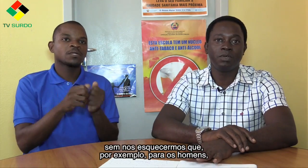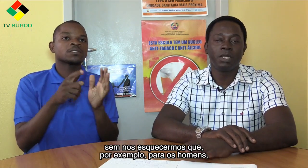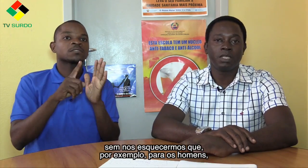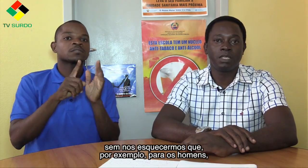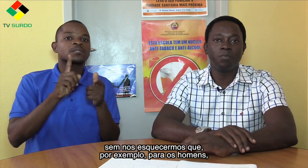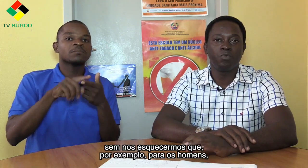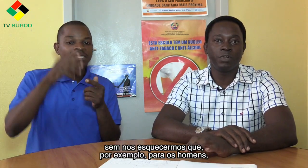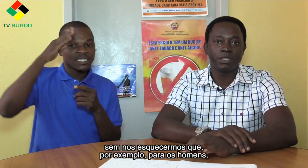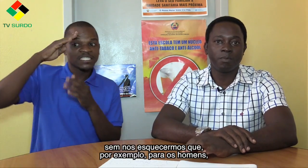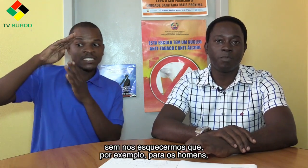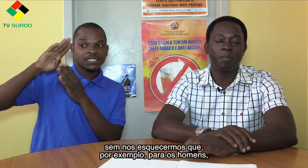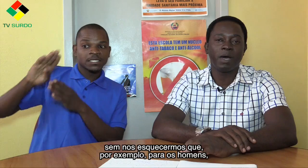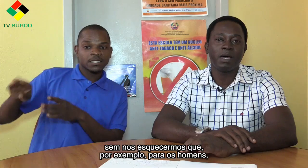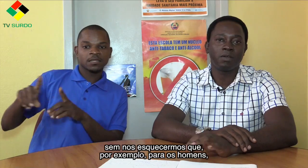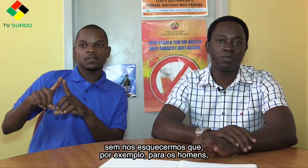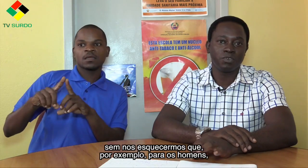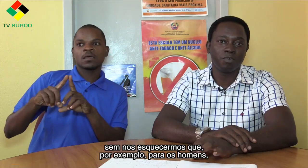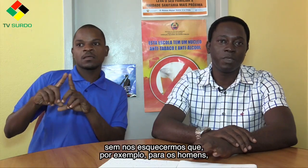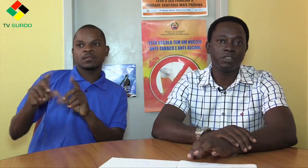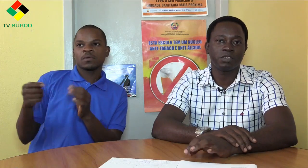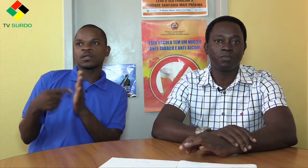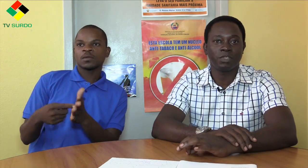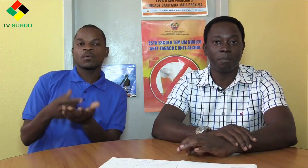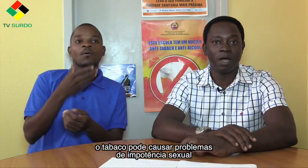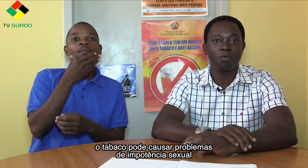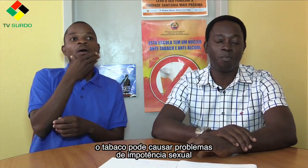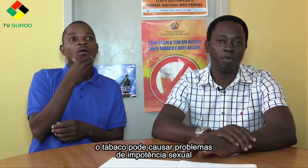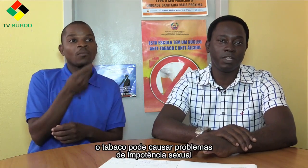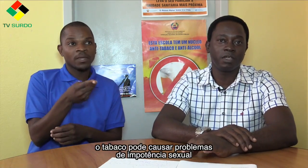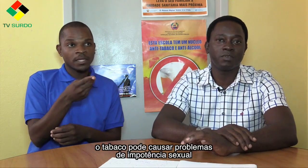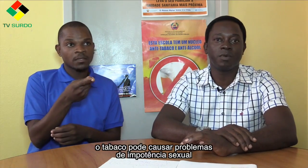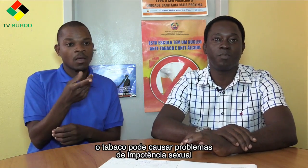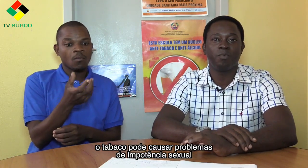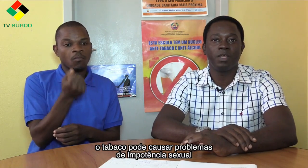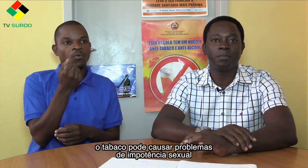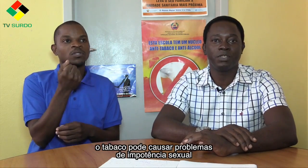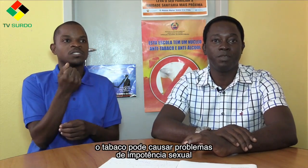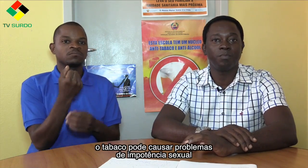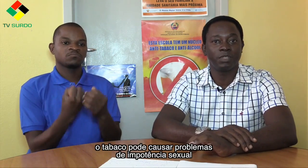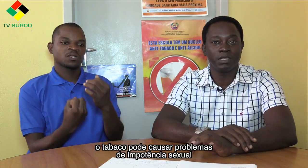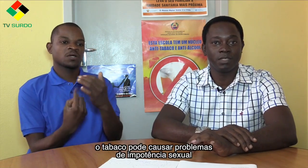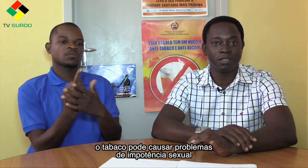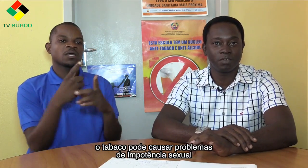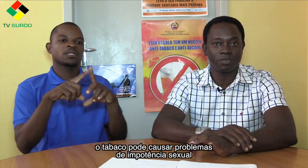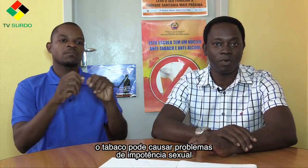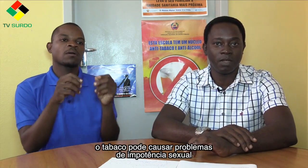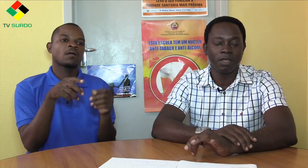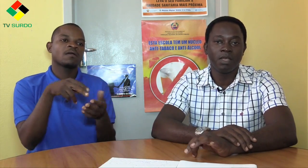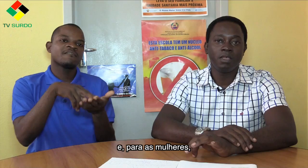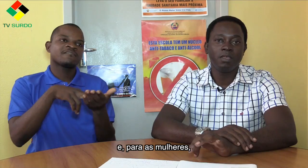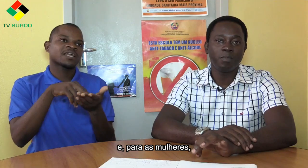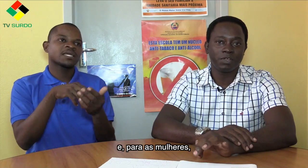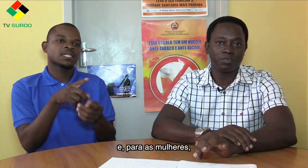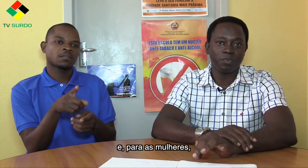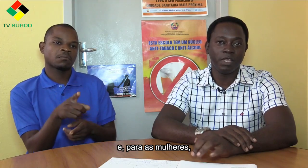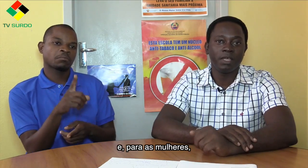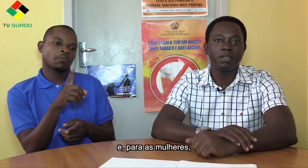que, por exemplo, para os homens, o tabaco pode causar problemas de importância sexual e, para as mulheres,